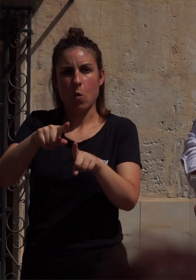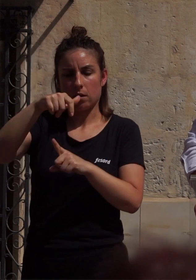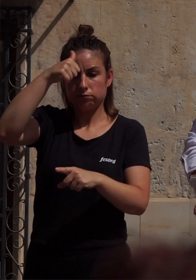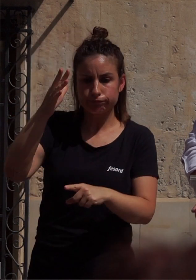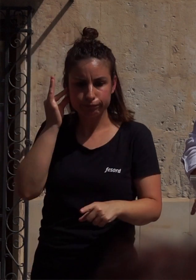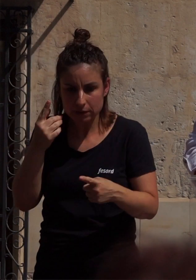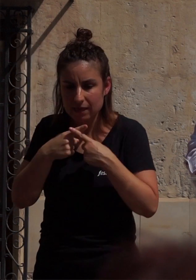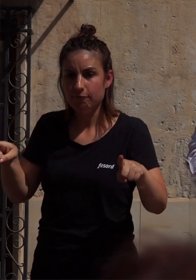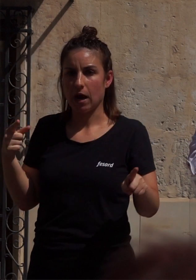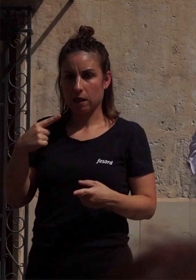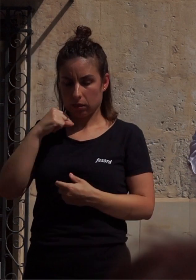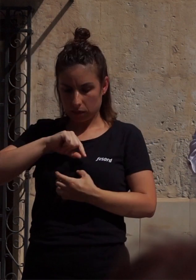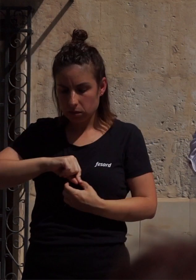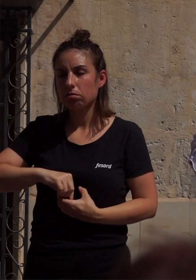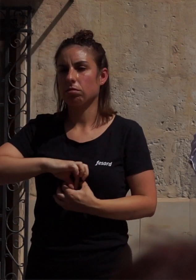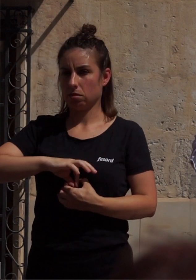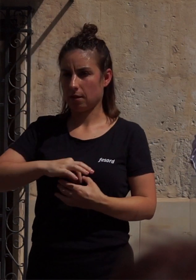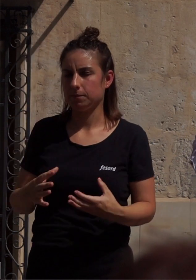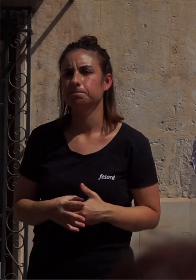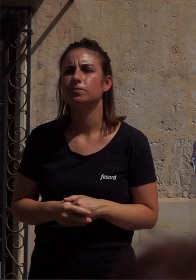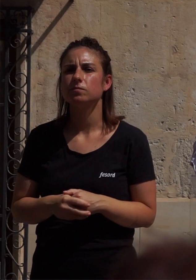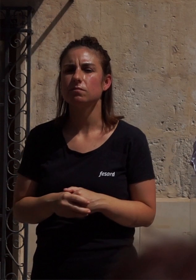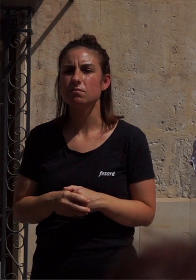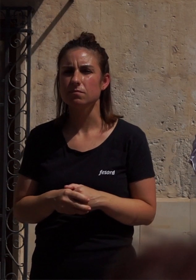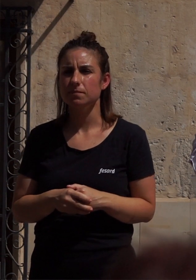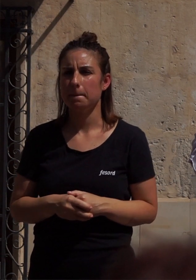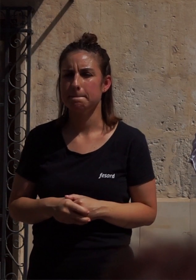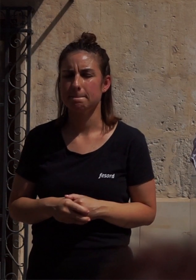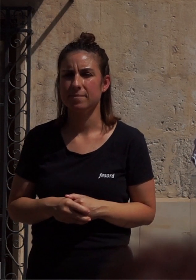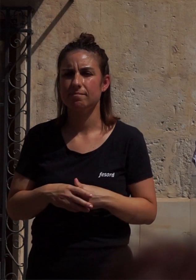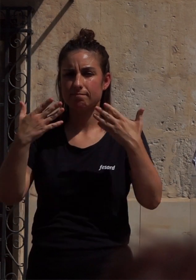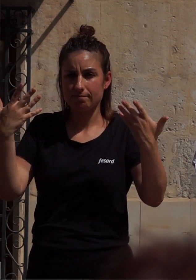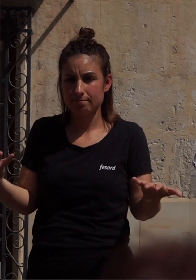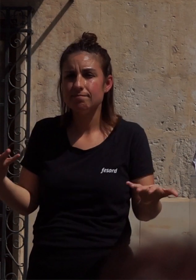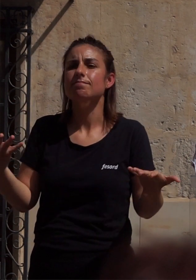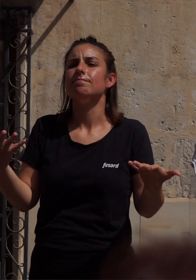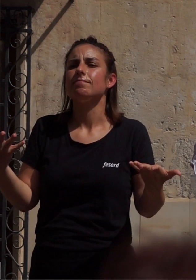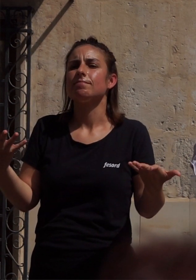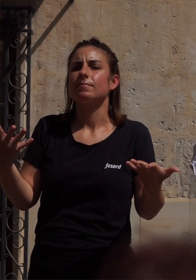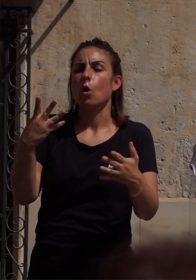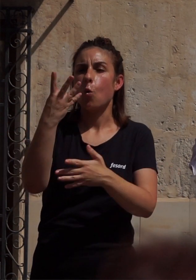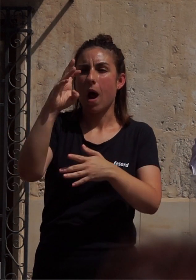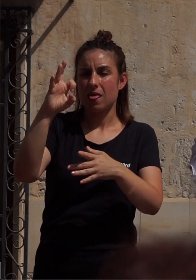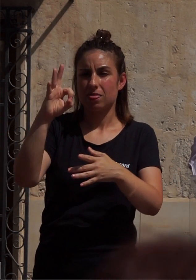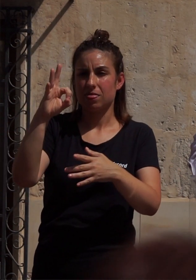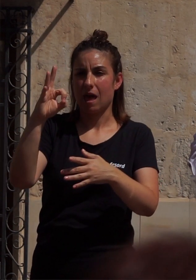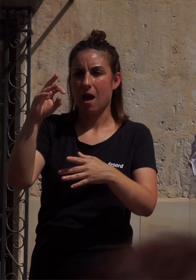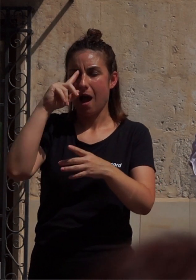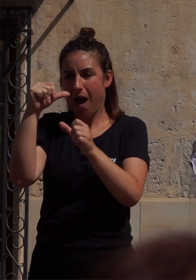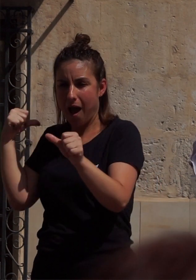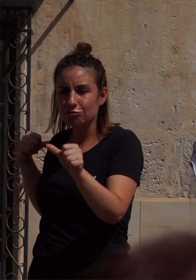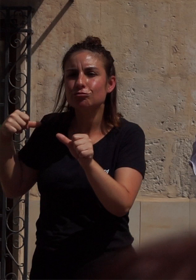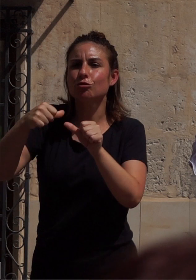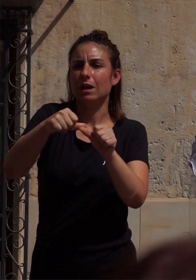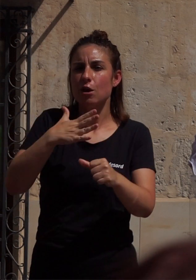socialmente se les adjudica. Así, a lo largo de los últimos 40 años, los